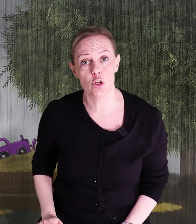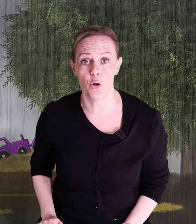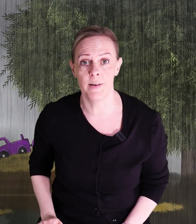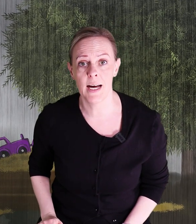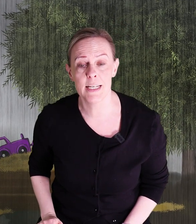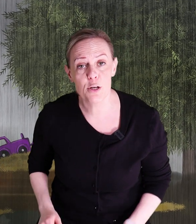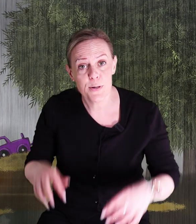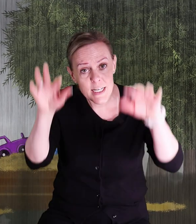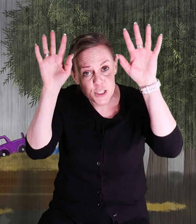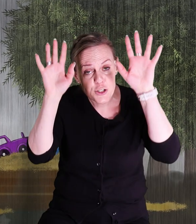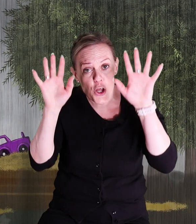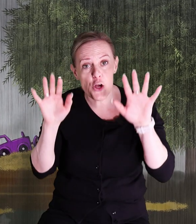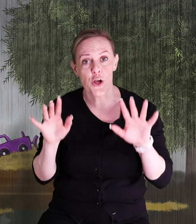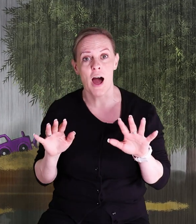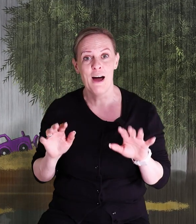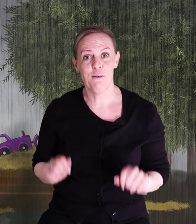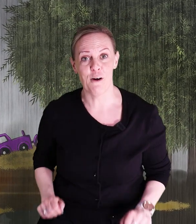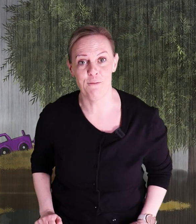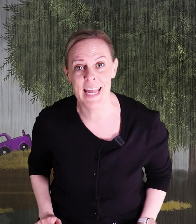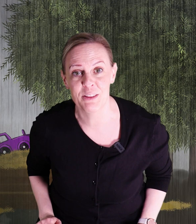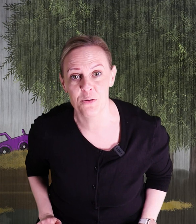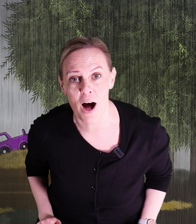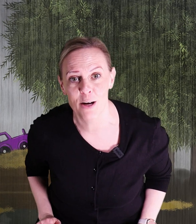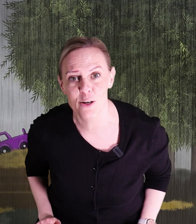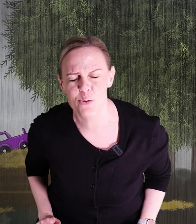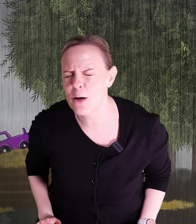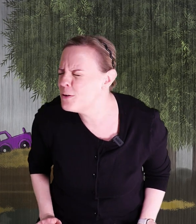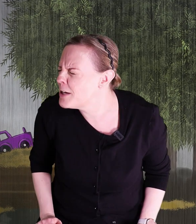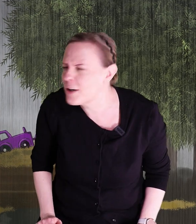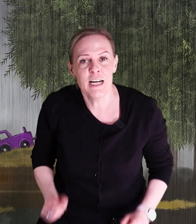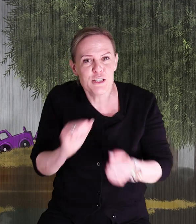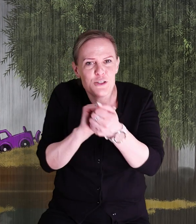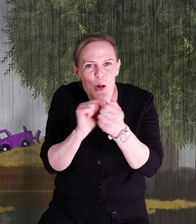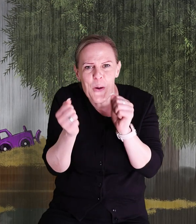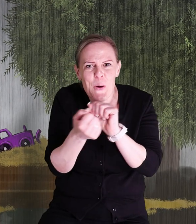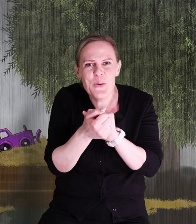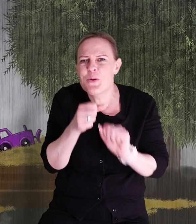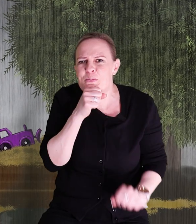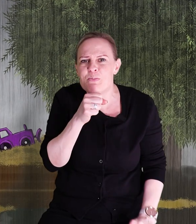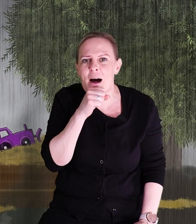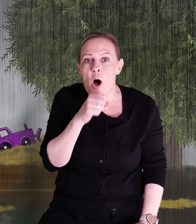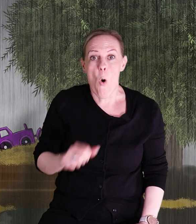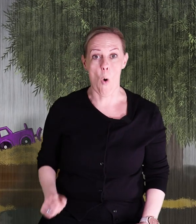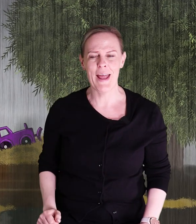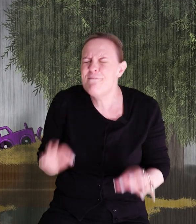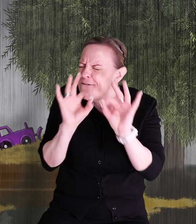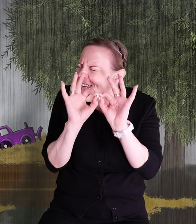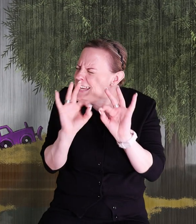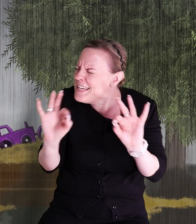skulle ju vilja att det skulle börja snöa. För vet du vad? Då skulle han kunna göra snögubbar och en fin